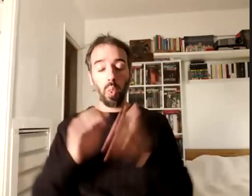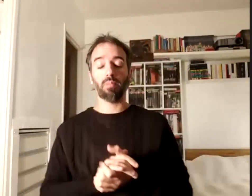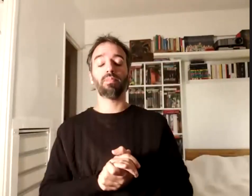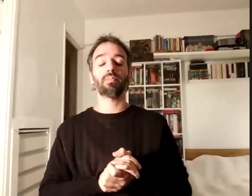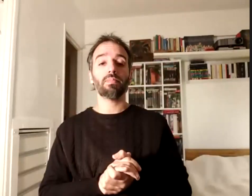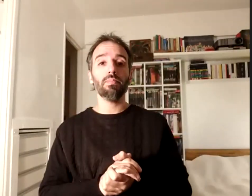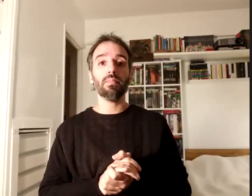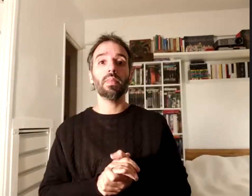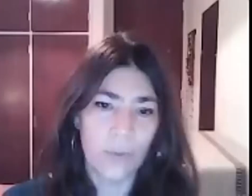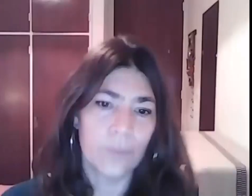felicitaciones al equipo.